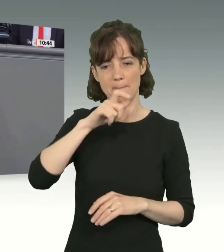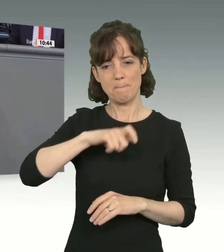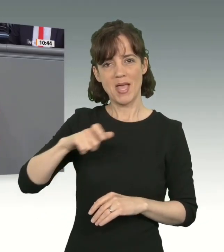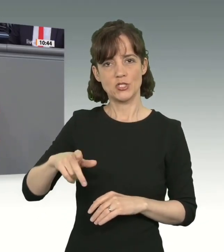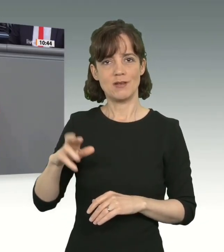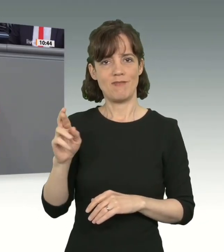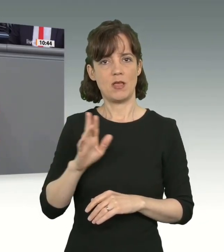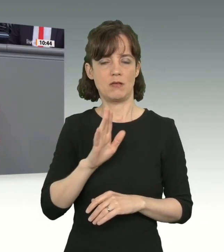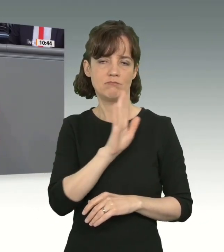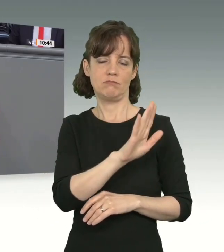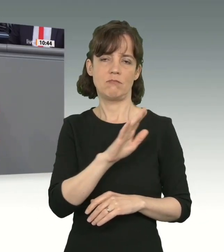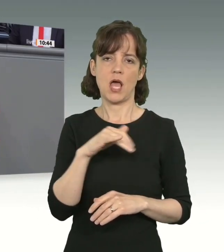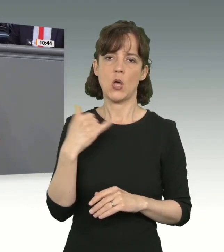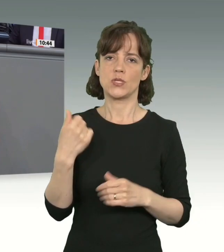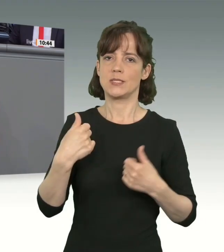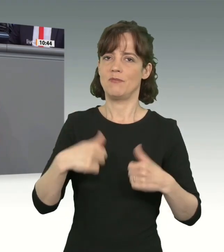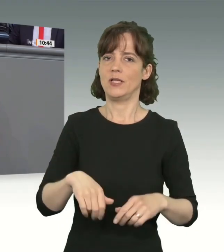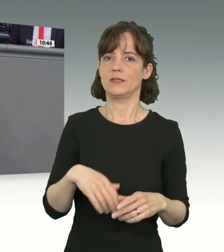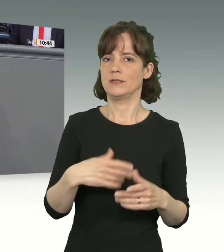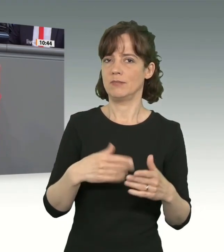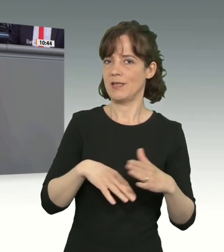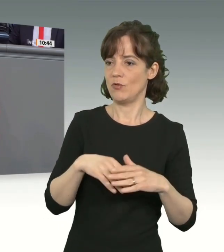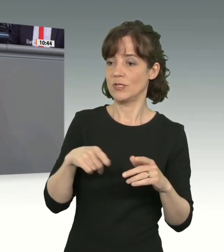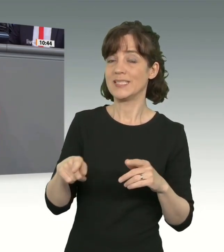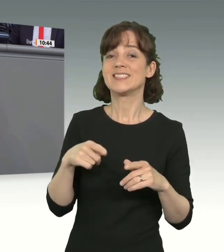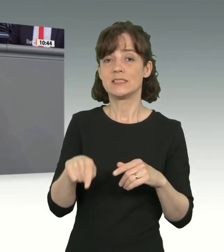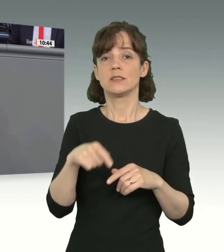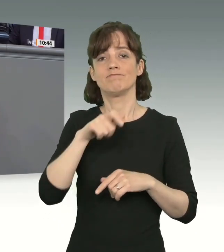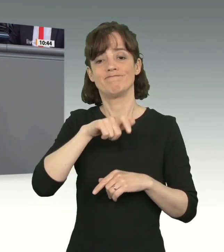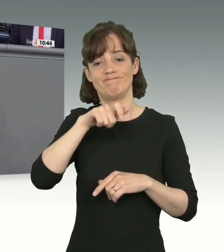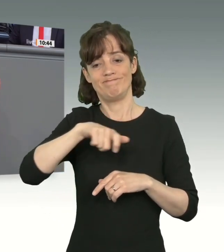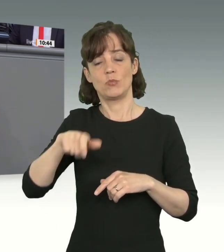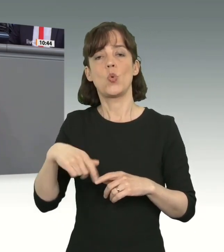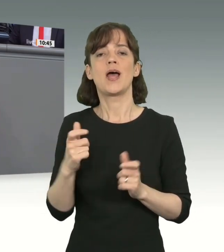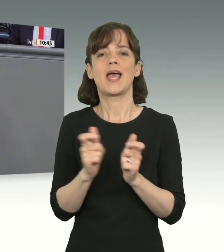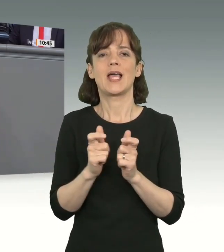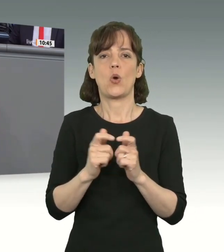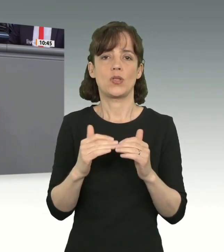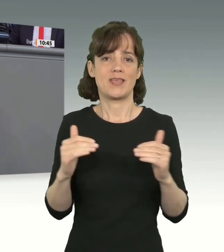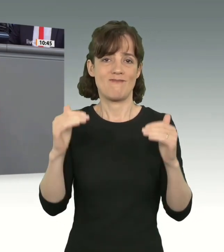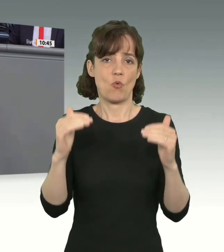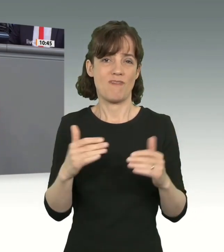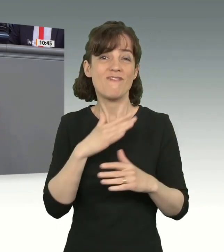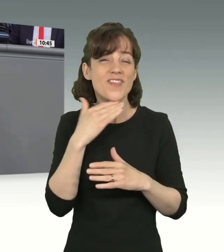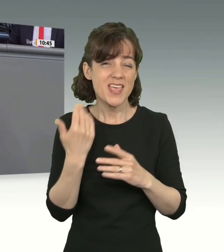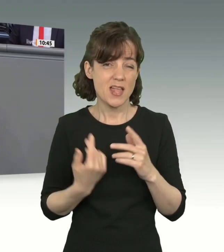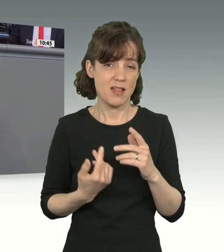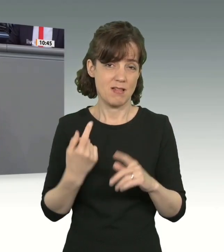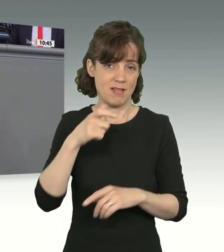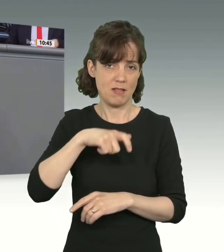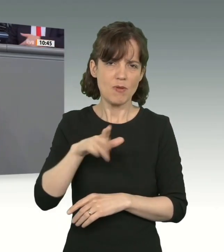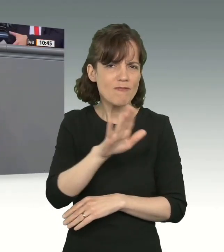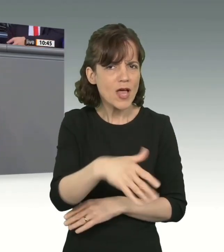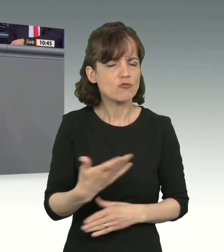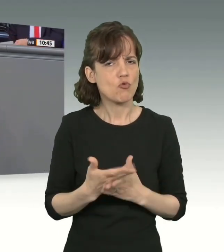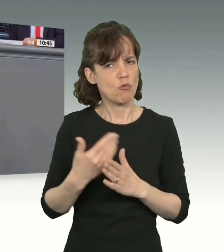bestehenden Ausreisepflicht nicht nachkämen, befindet sich, Zitat, auf Rekordniveau. Das ist aber falsch! Das habe ich Ihnen hier auch schon mehrfach